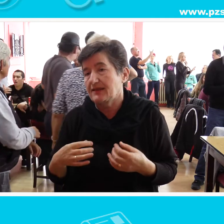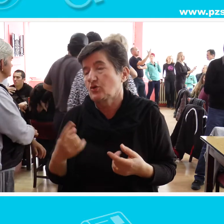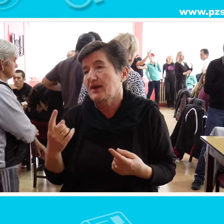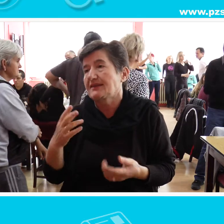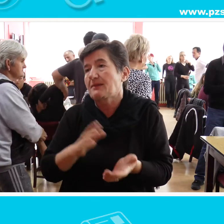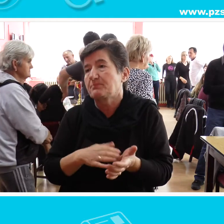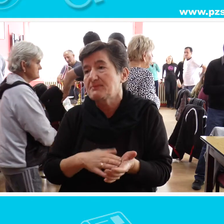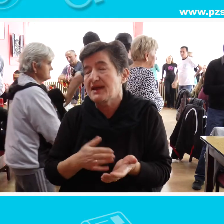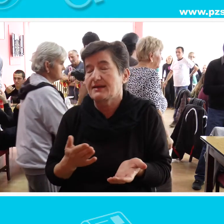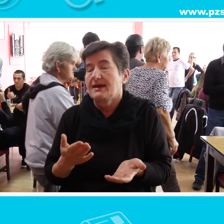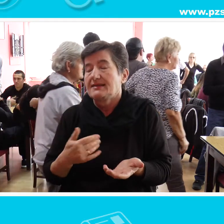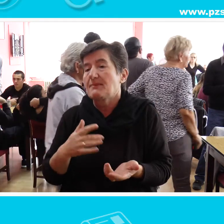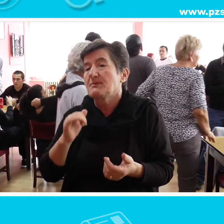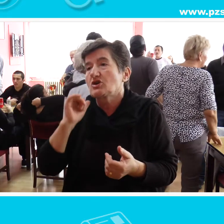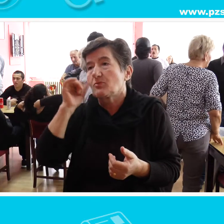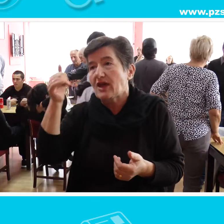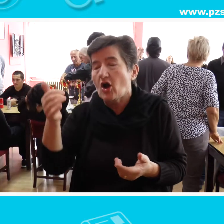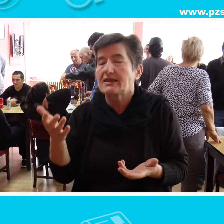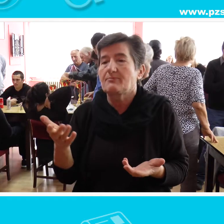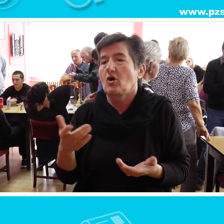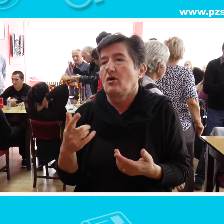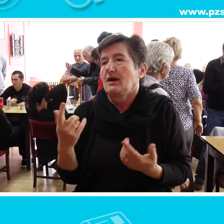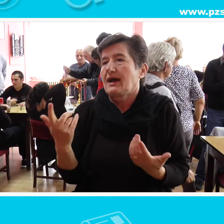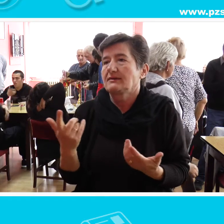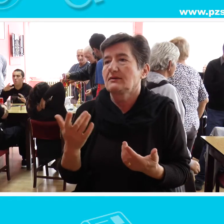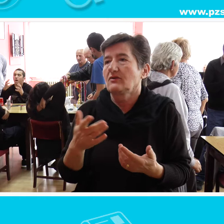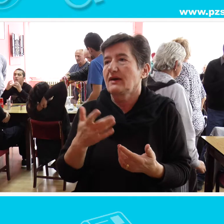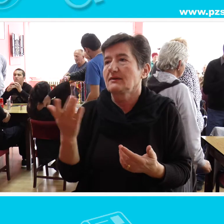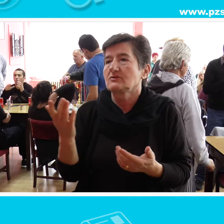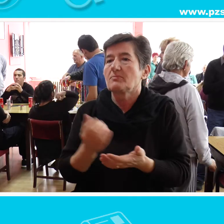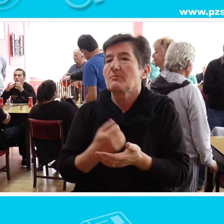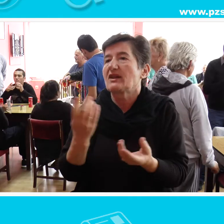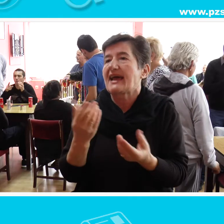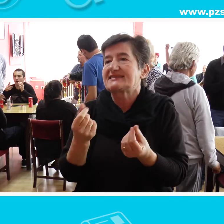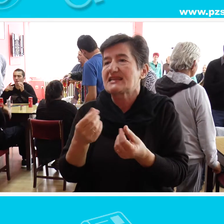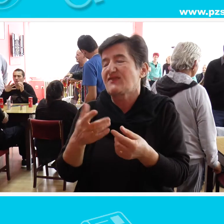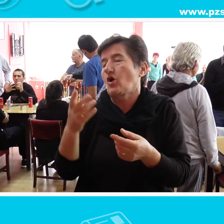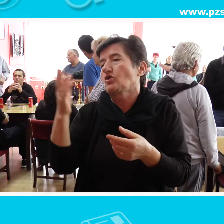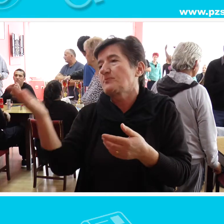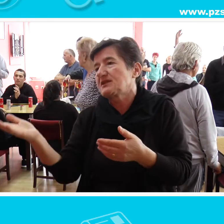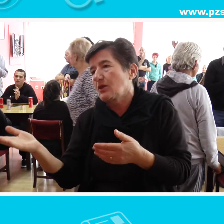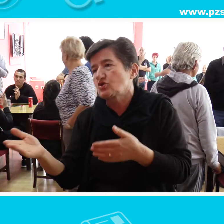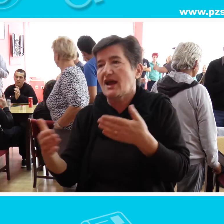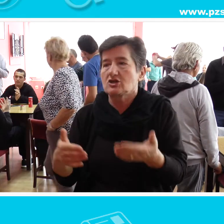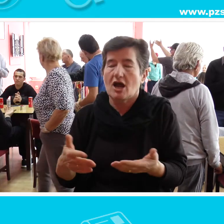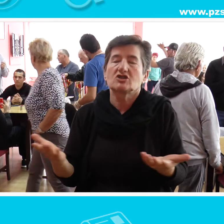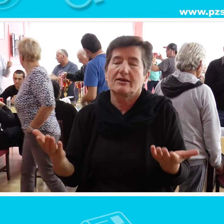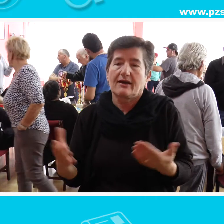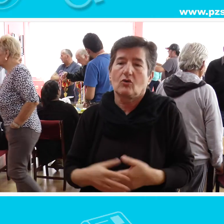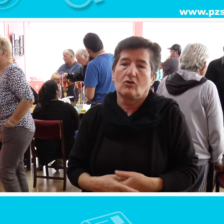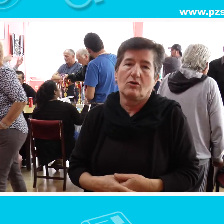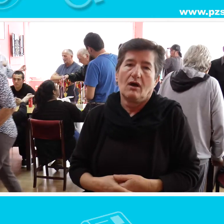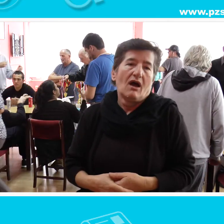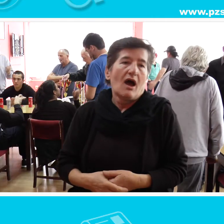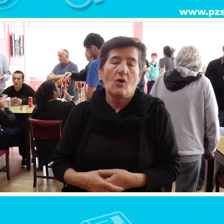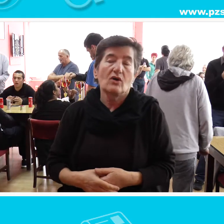provjeli, to je jedan primjer gdje mi možemo da odemo kada dobijemo na kastrstvo od opcine Lučaniča i